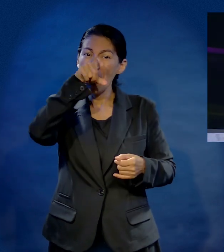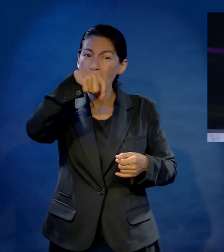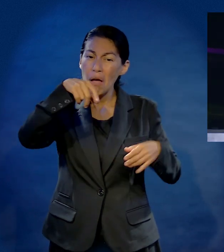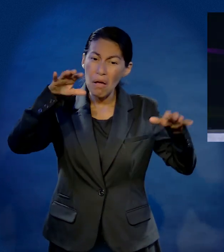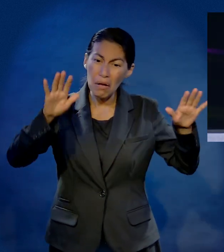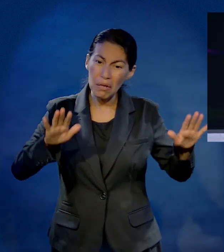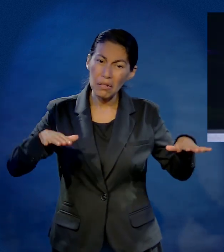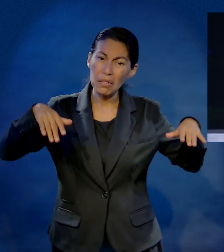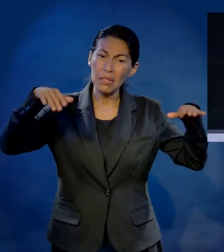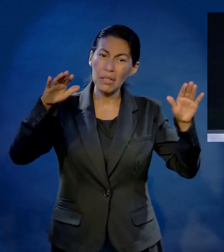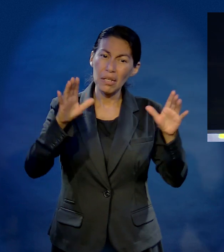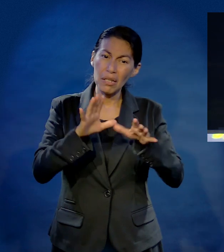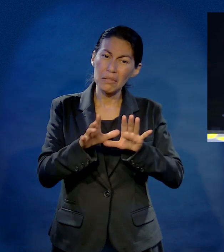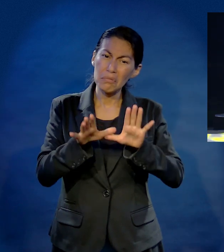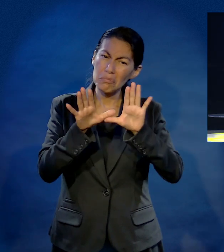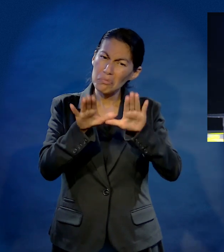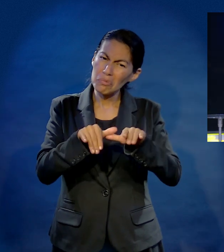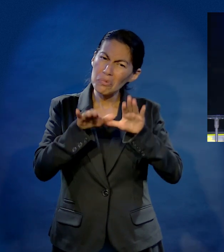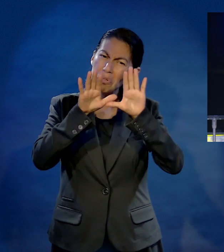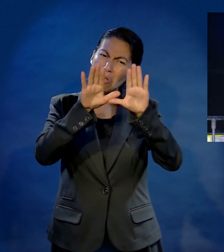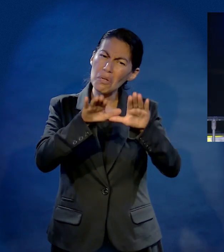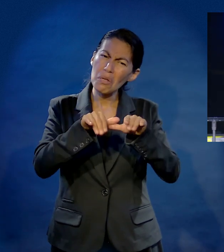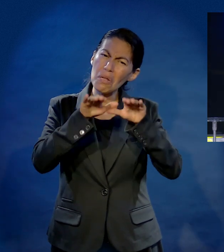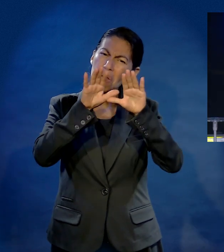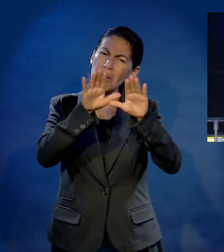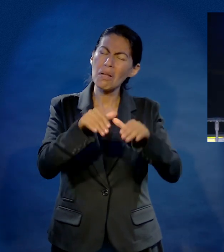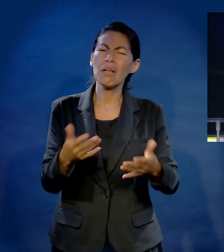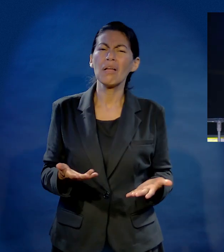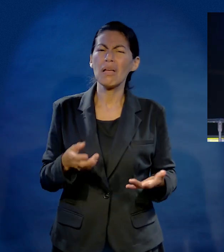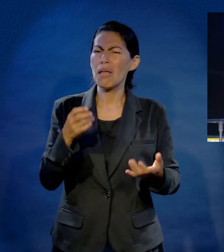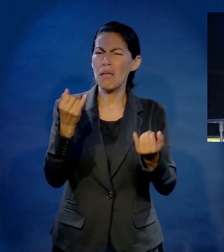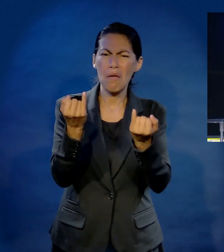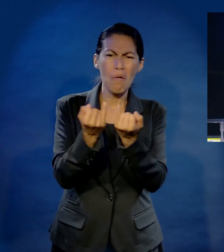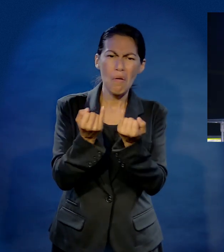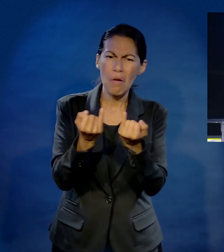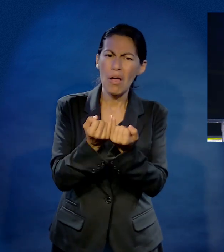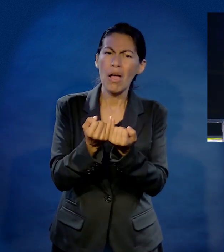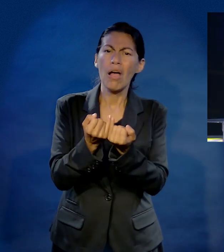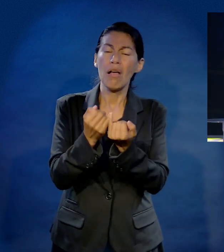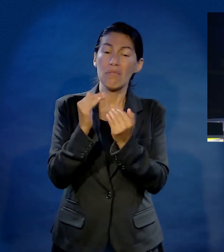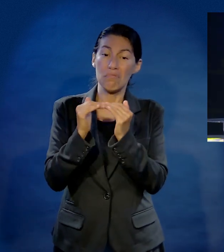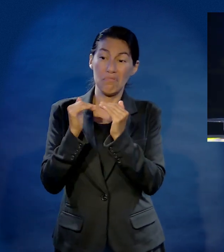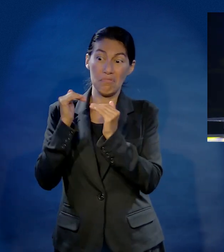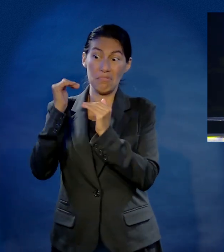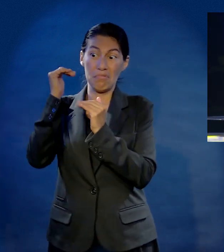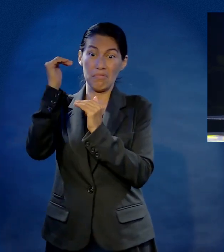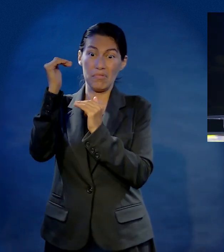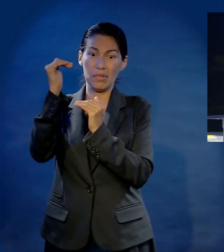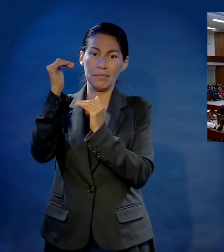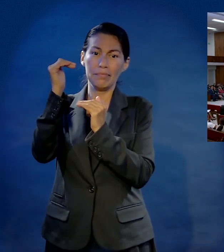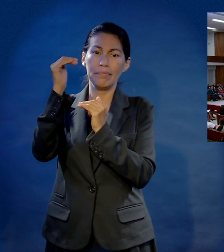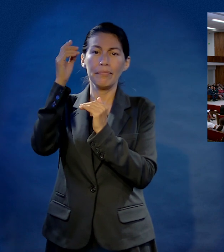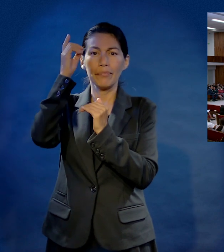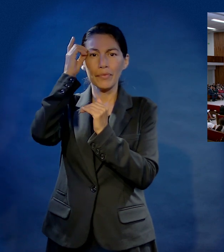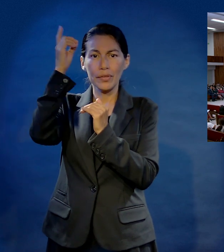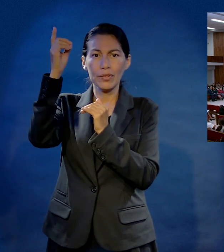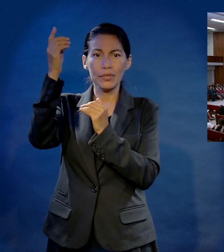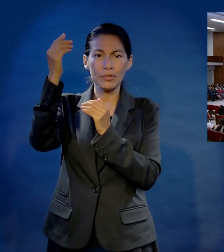águilas y sobre las estrellas hagas tu nido, de allá te bajaré, dice el Señor. En esta tierra, la humildad